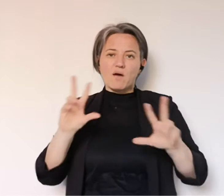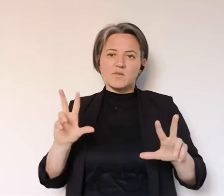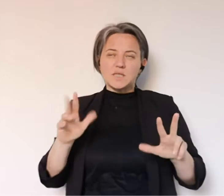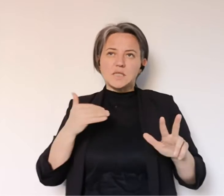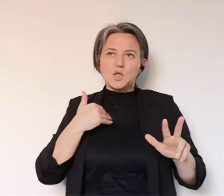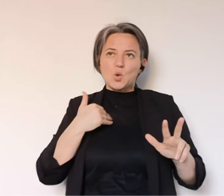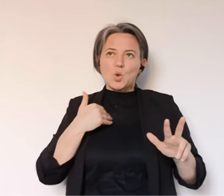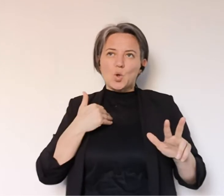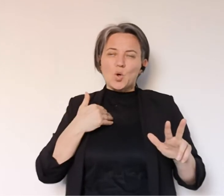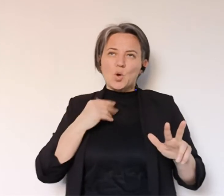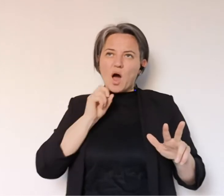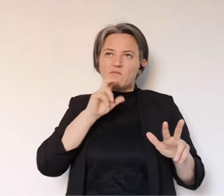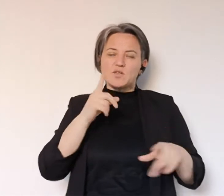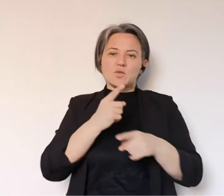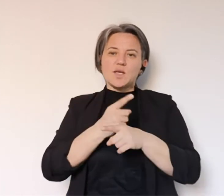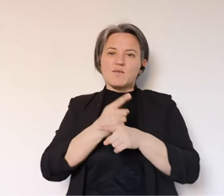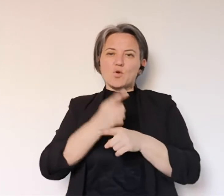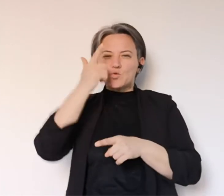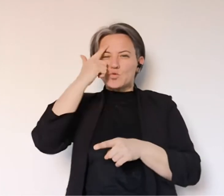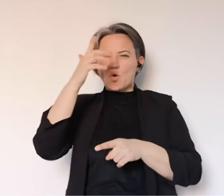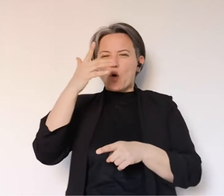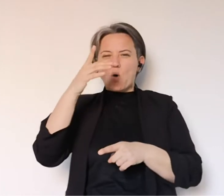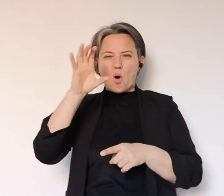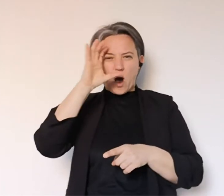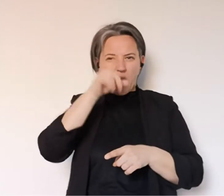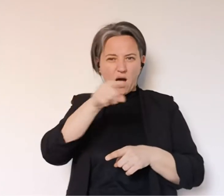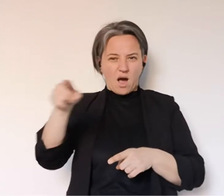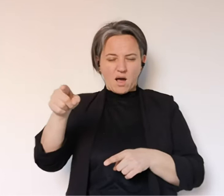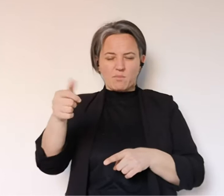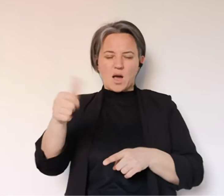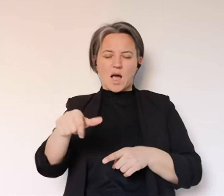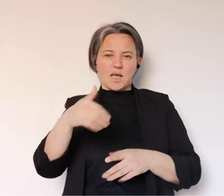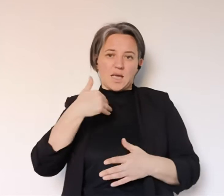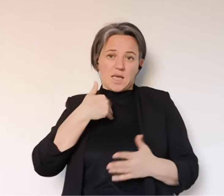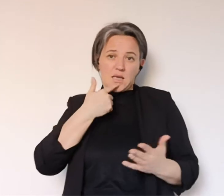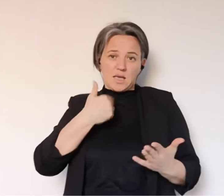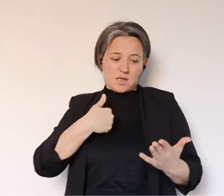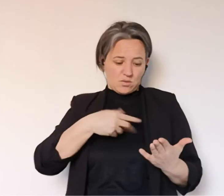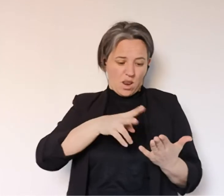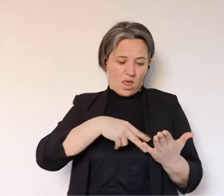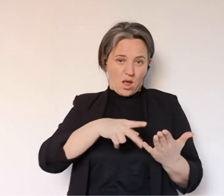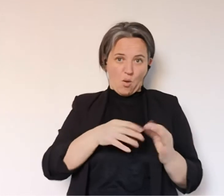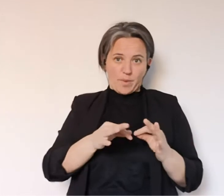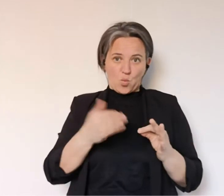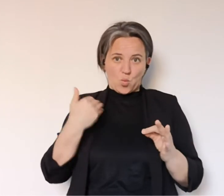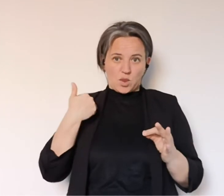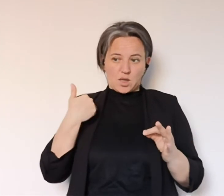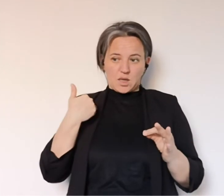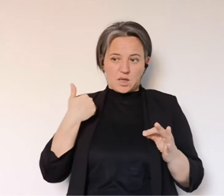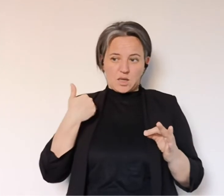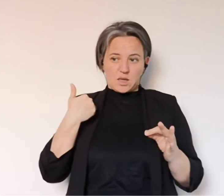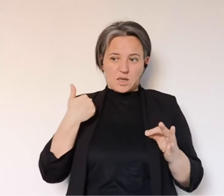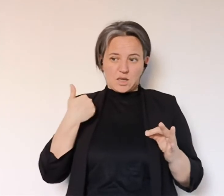In termini comunicativi però io mi rendo conto che tutte le volte che comunico il numero dei decessi so benissimo che in chi mi